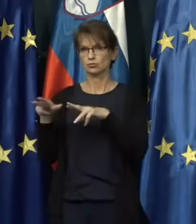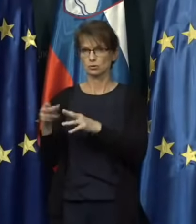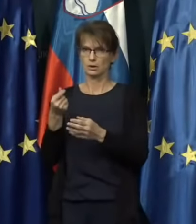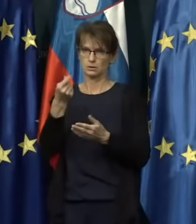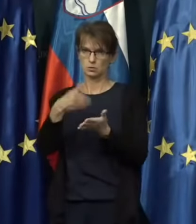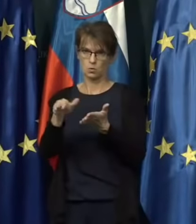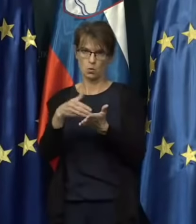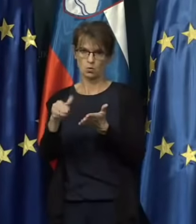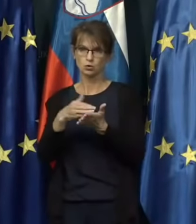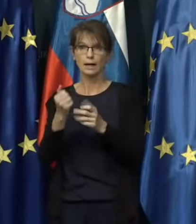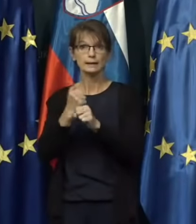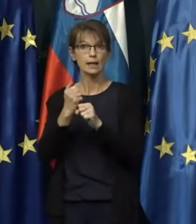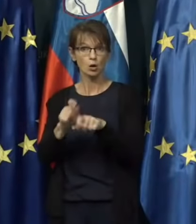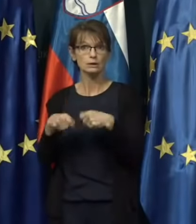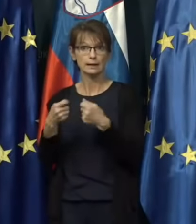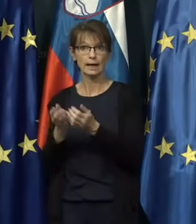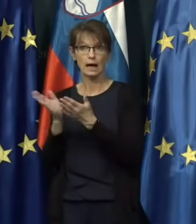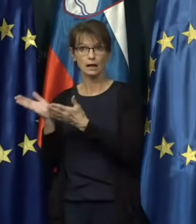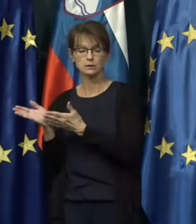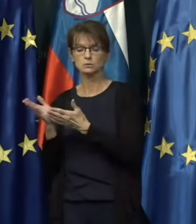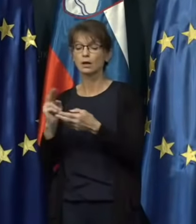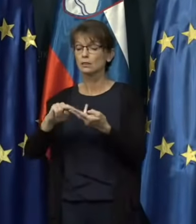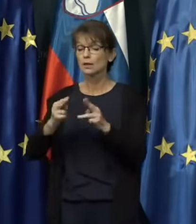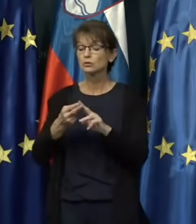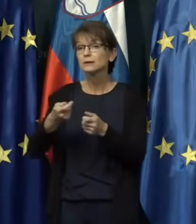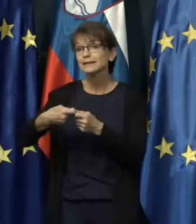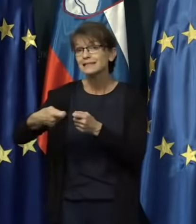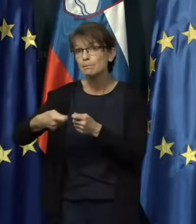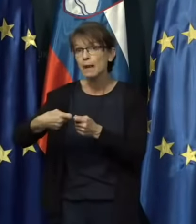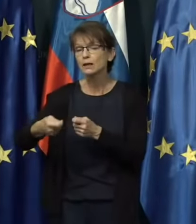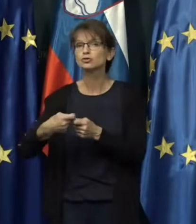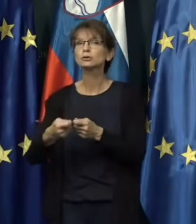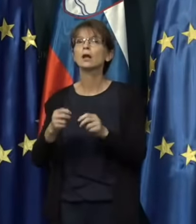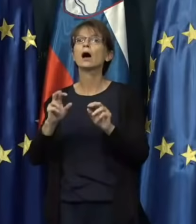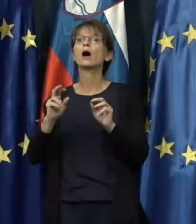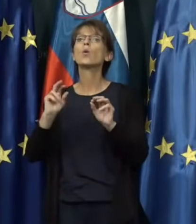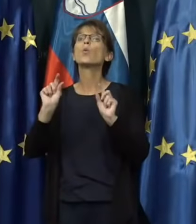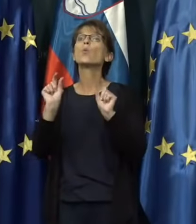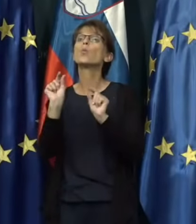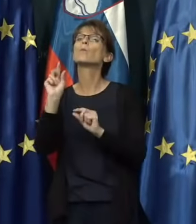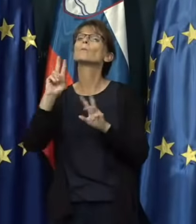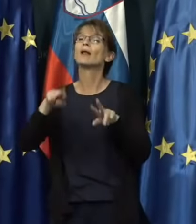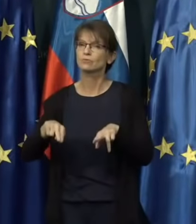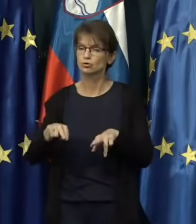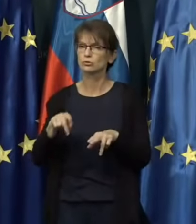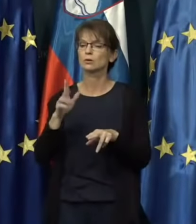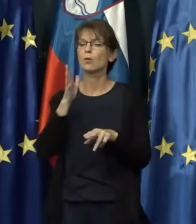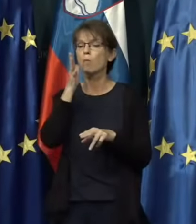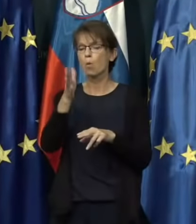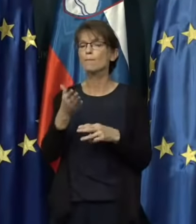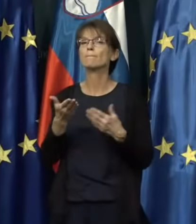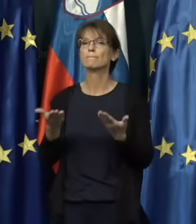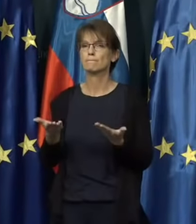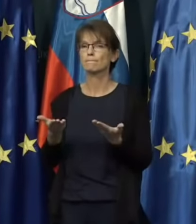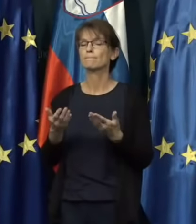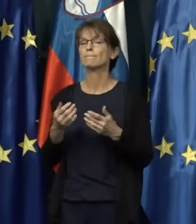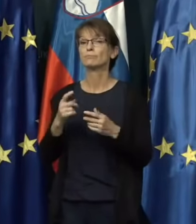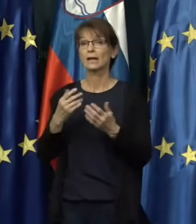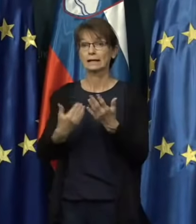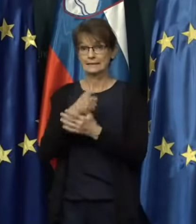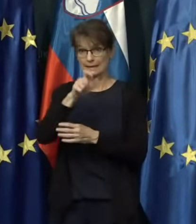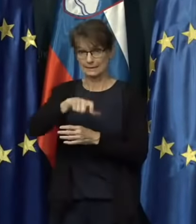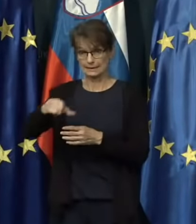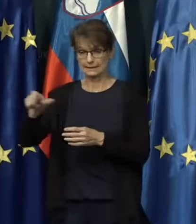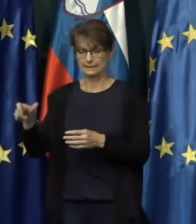delodajalcov. Način izplačila oziroma upravičenosti bo naslednji. Za tiste,